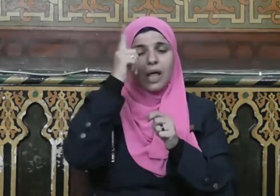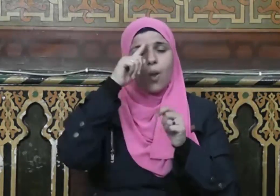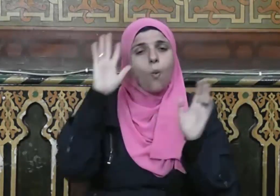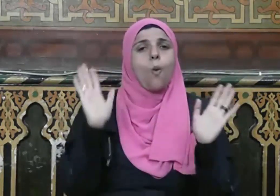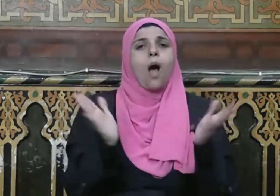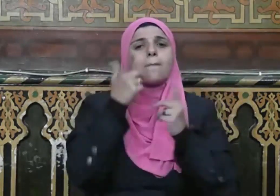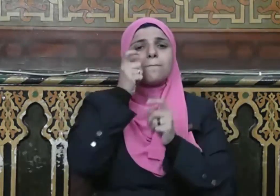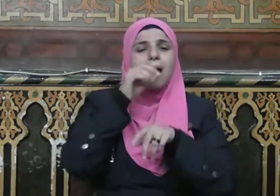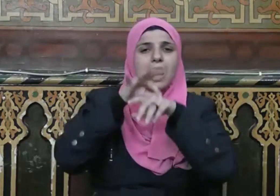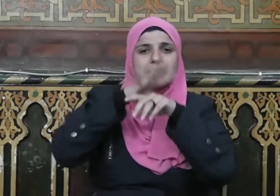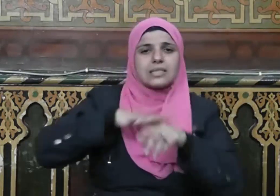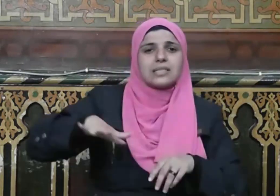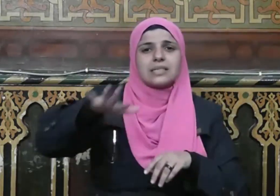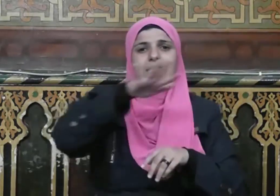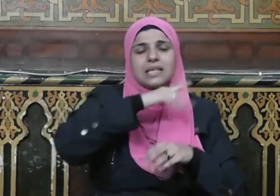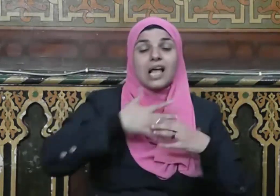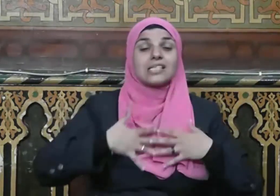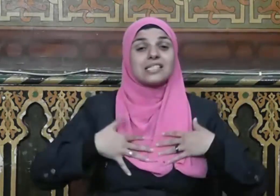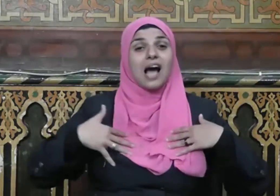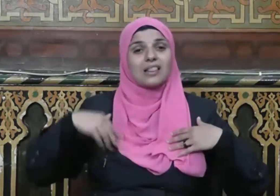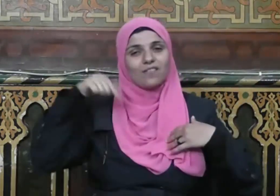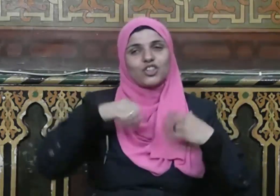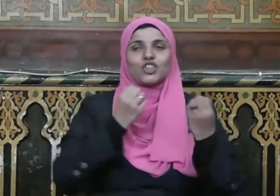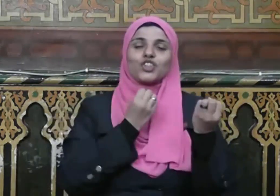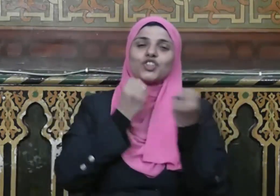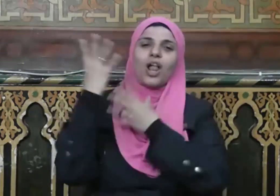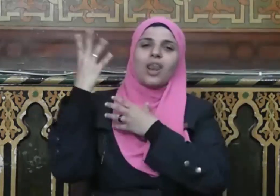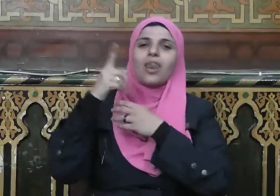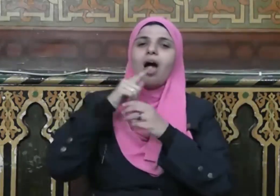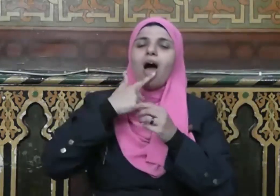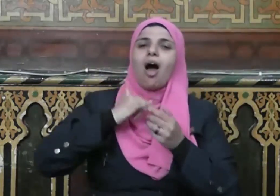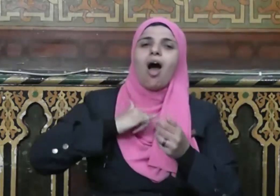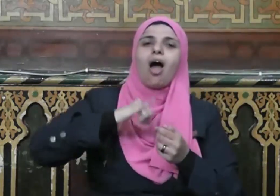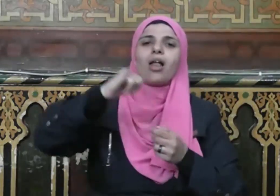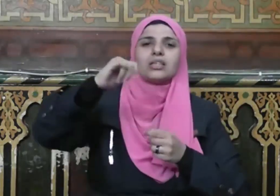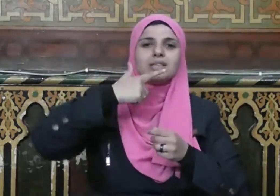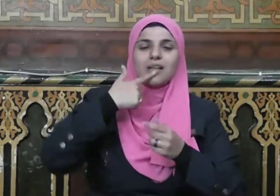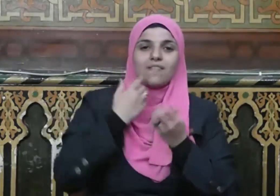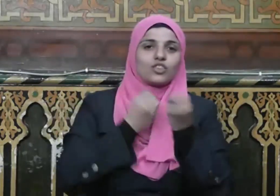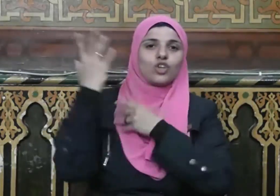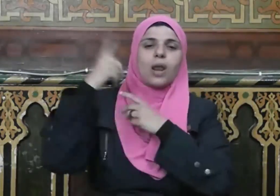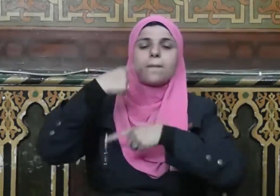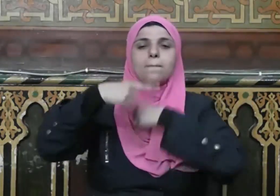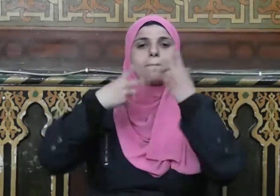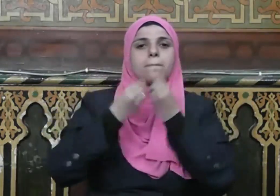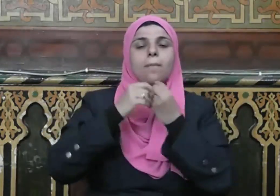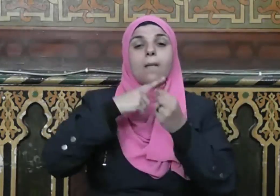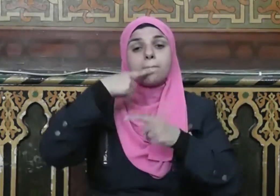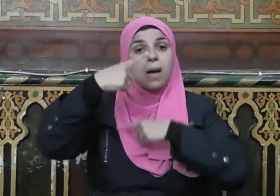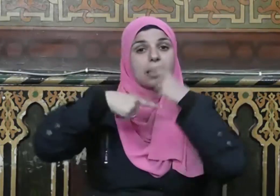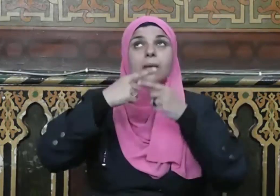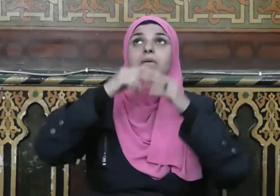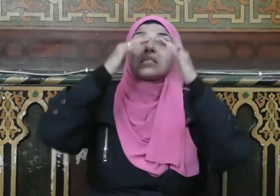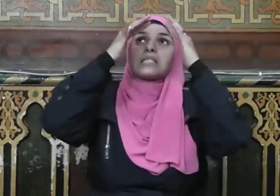الذين سعدوا ففي الجنة خالدين فيها ما دامت السماوات